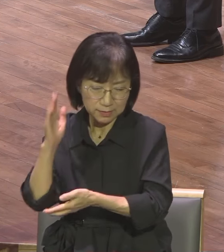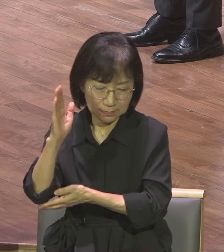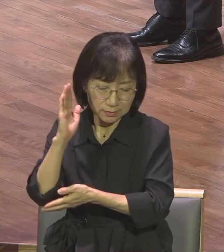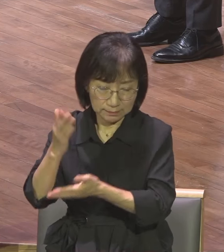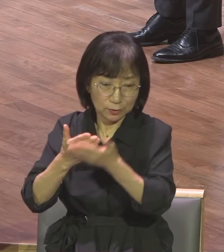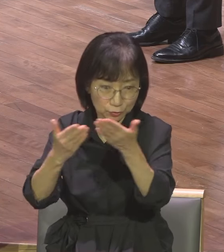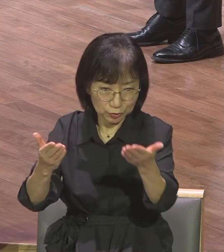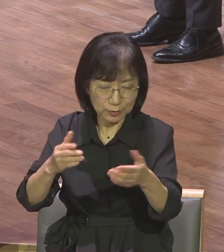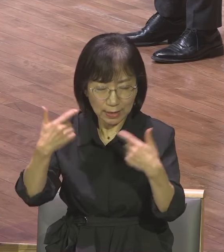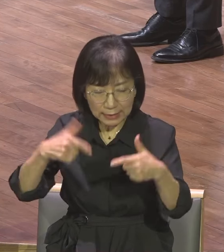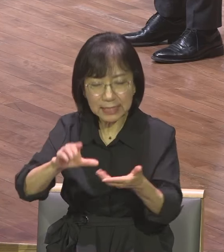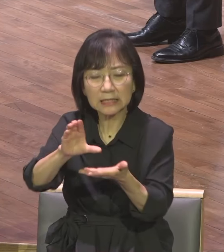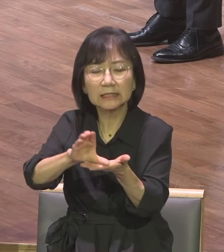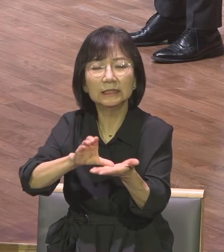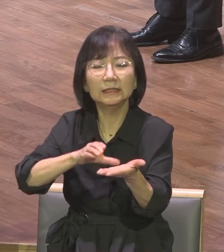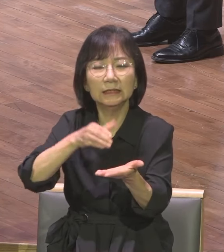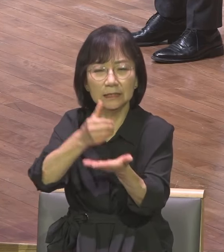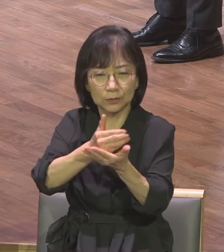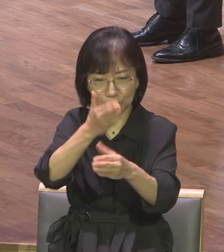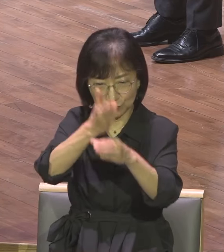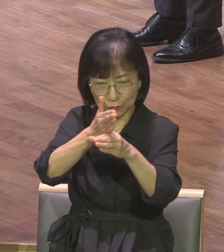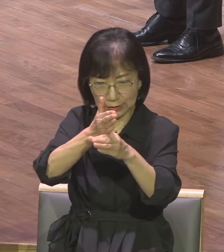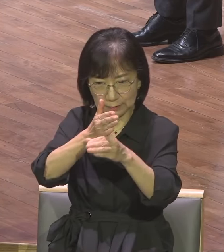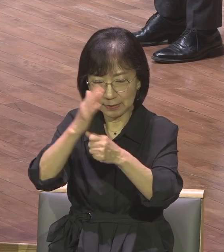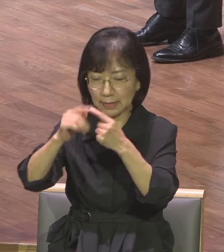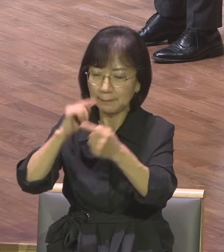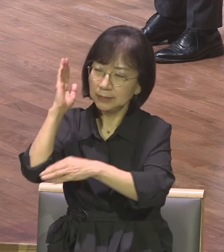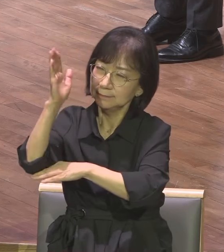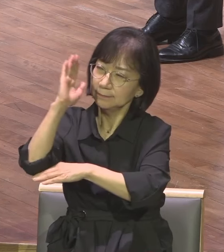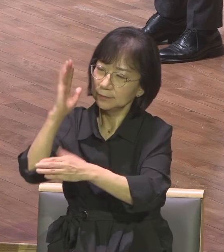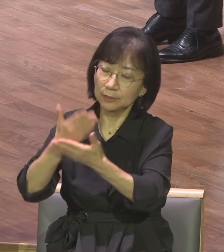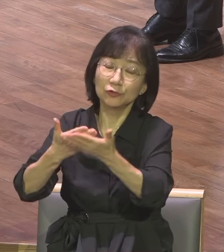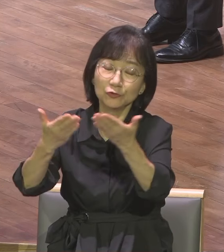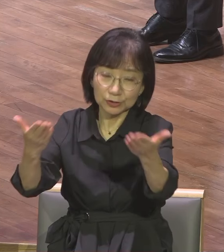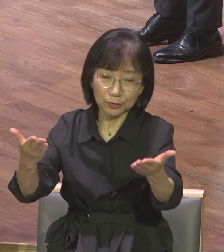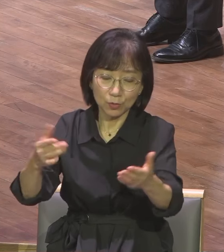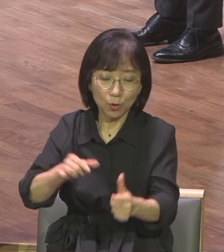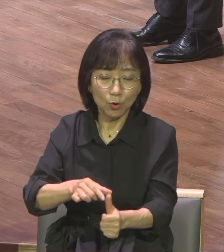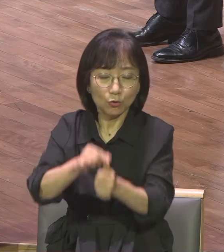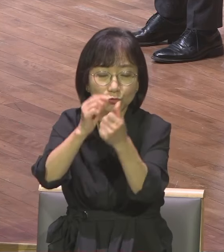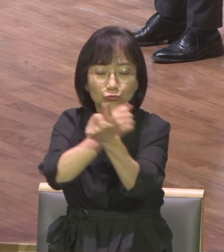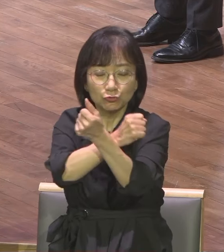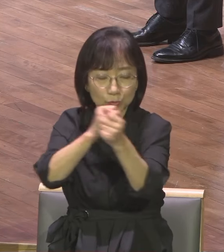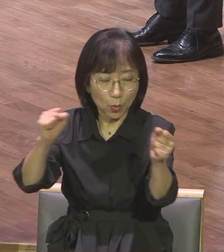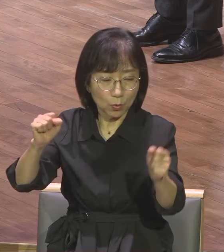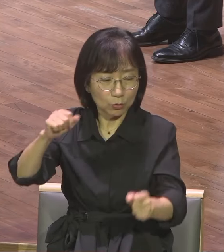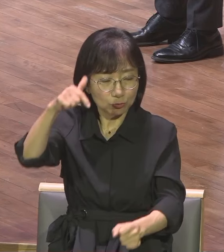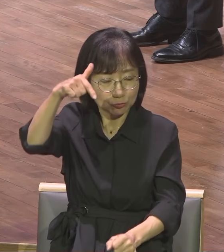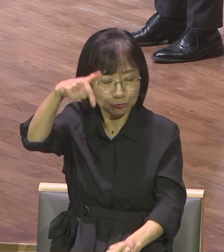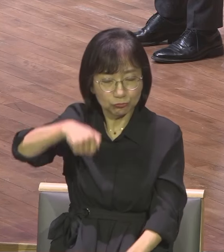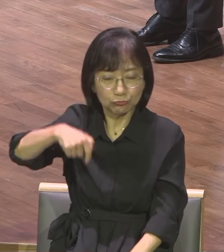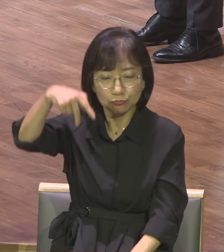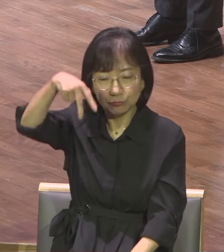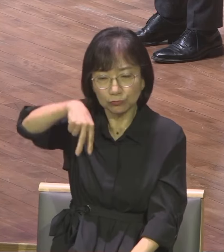중심으로 말씀이 선포되고 구속사 중심으로 성경을